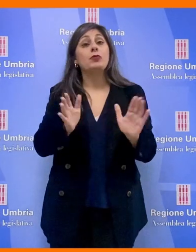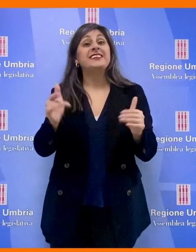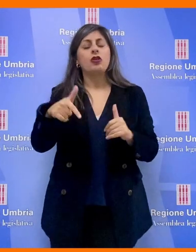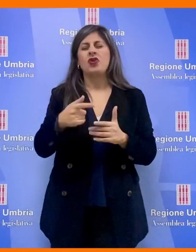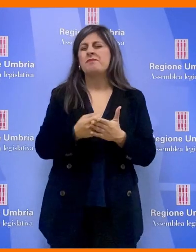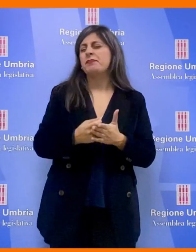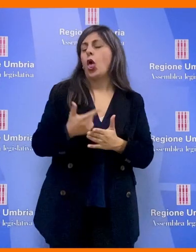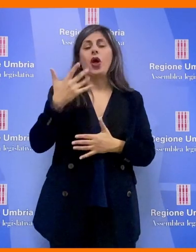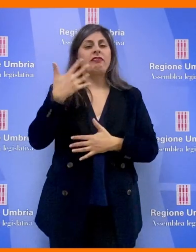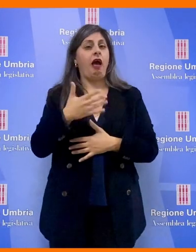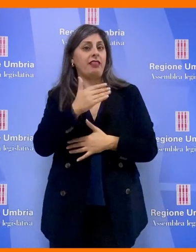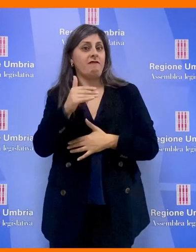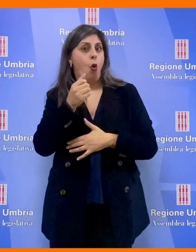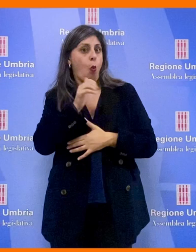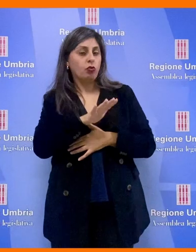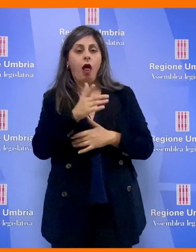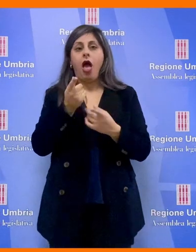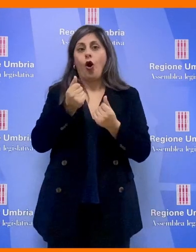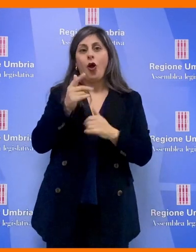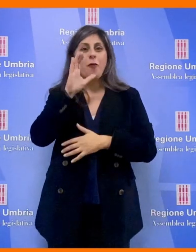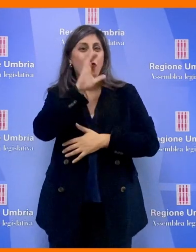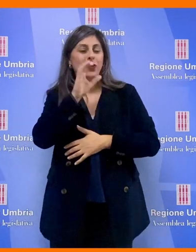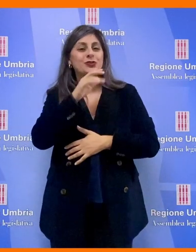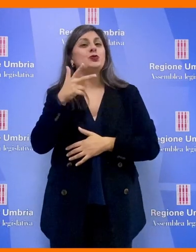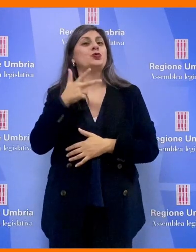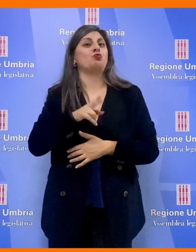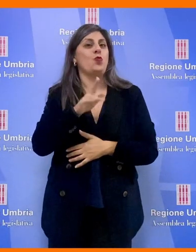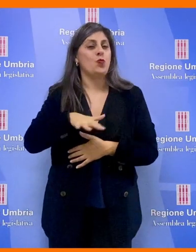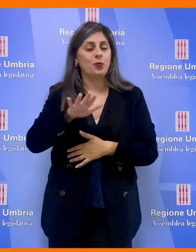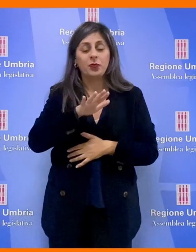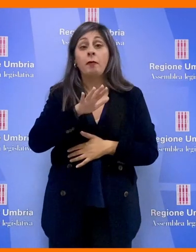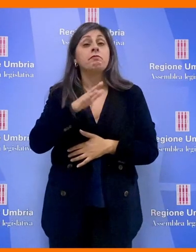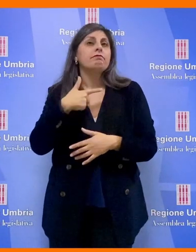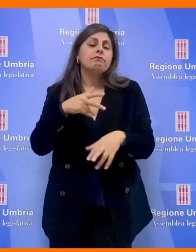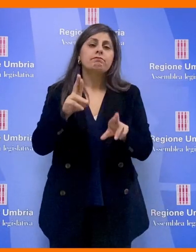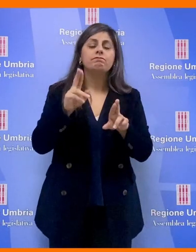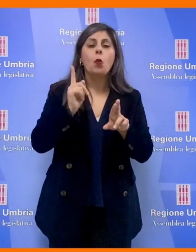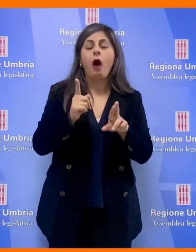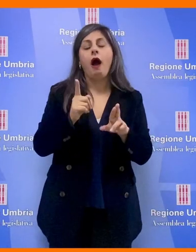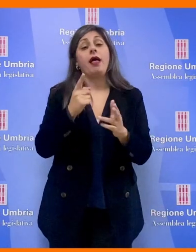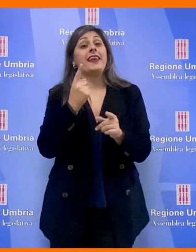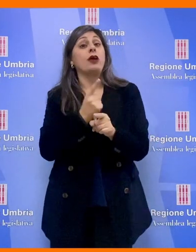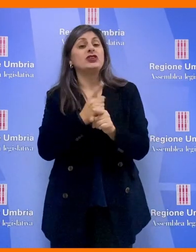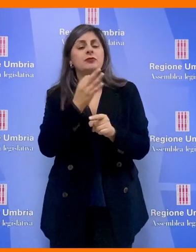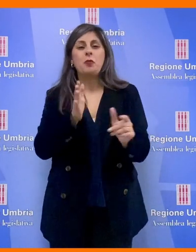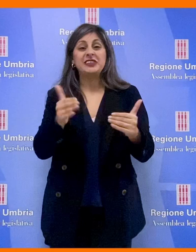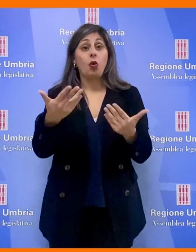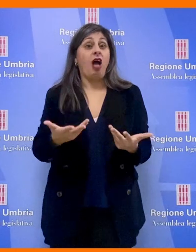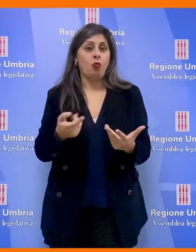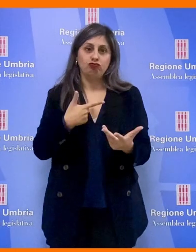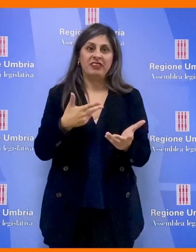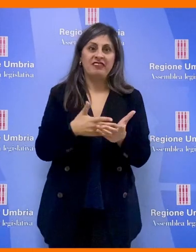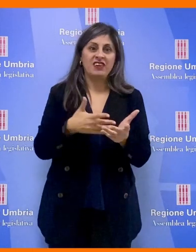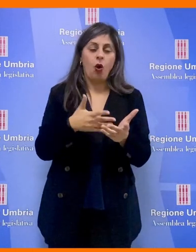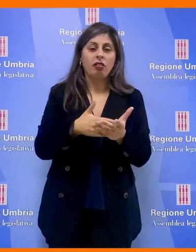settore di grandissima importanza culturale, economica, turistica e sociale. Tra gli auspici le necessità per un settore oggi in